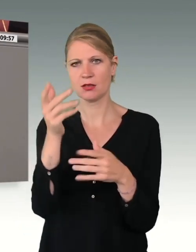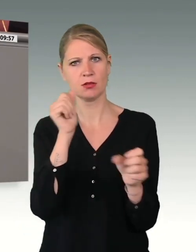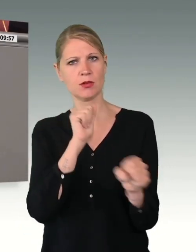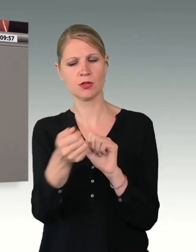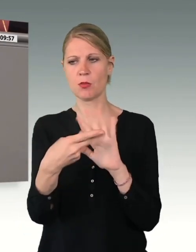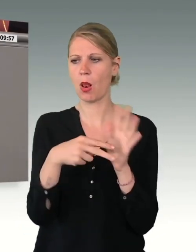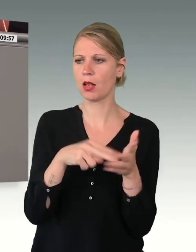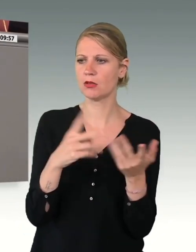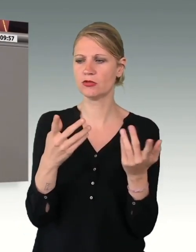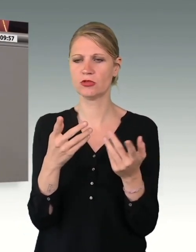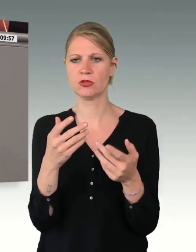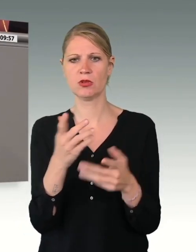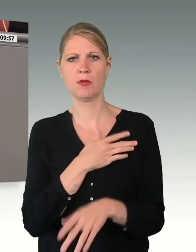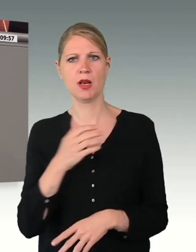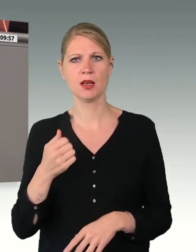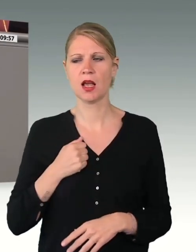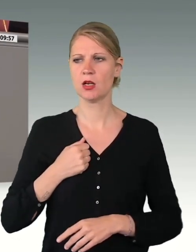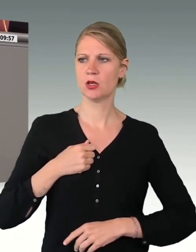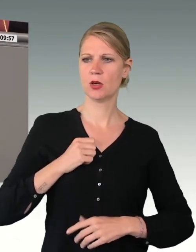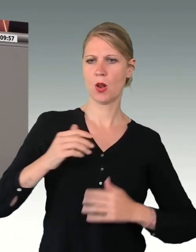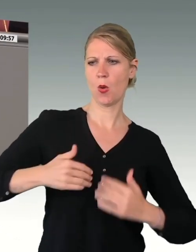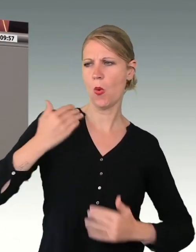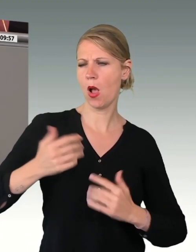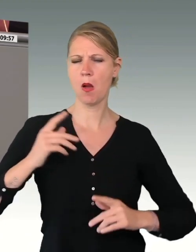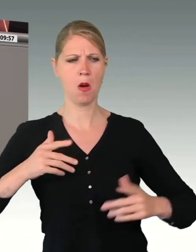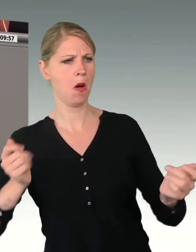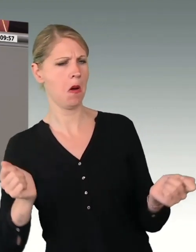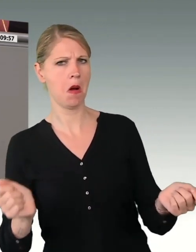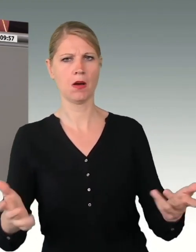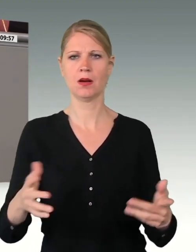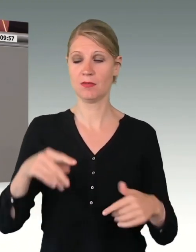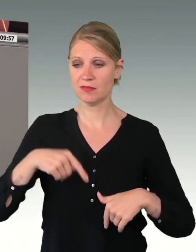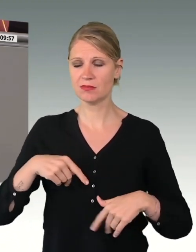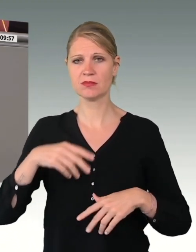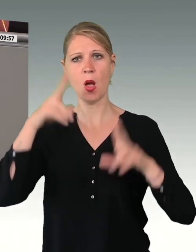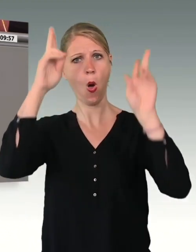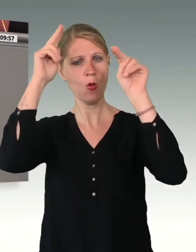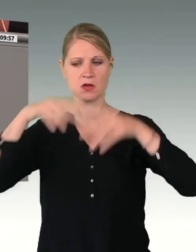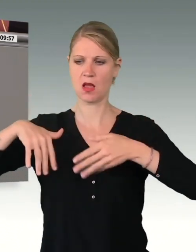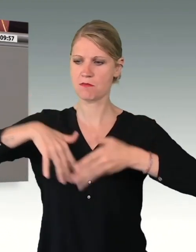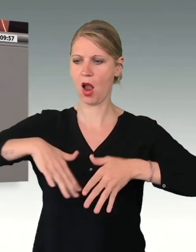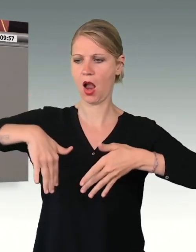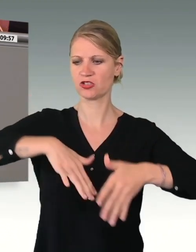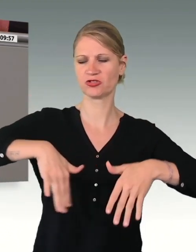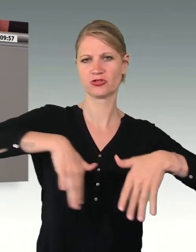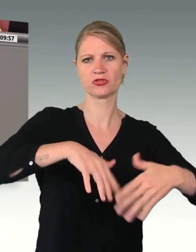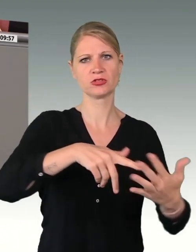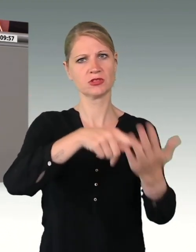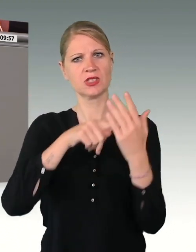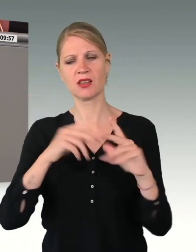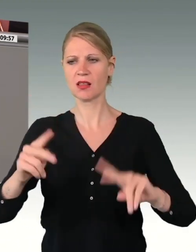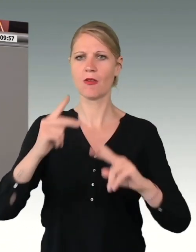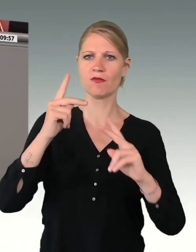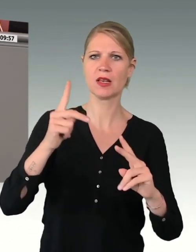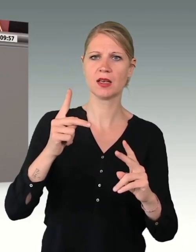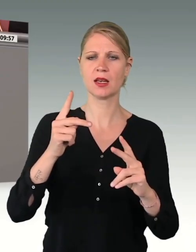die Ostermärsche gezeigt, wie wichtig es vielen Tausenden Menschen in Deutschland ist, sich für Abrüstung und Frieden auf die Straße